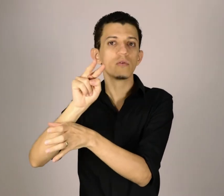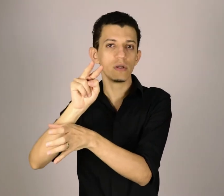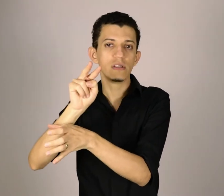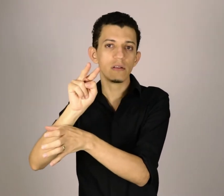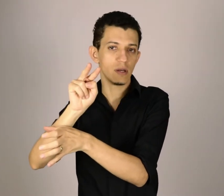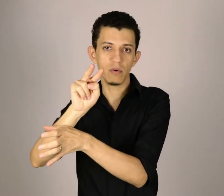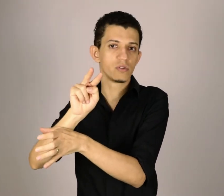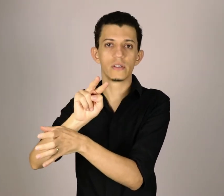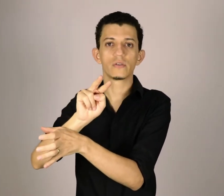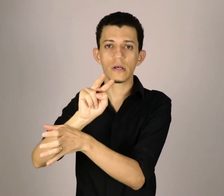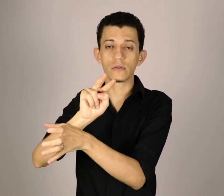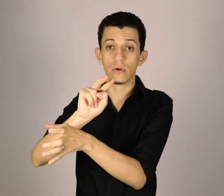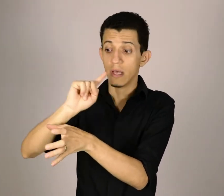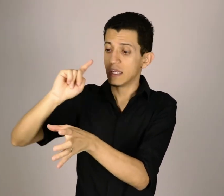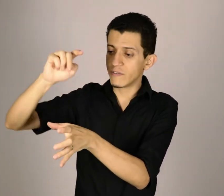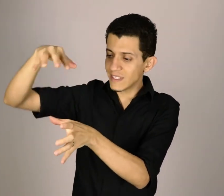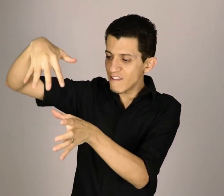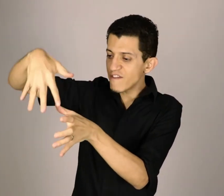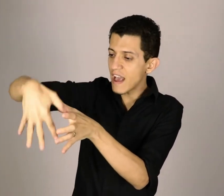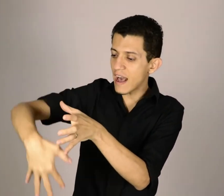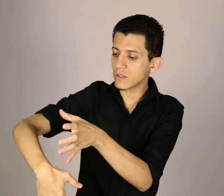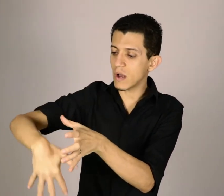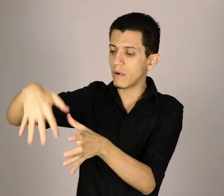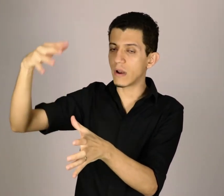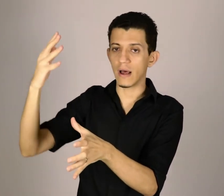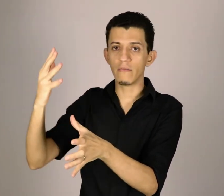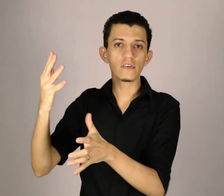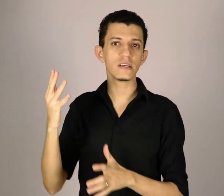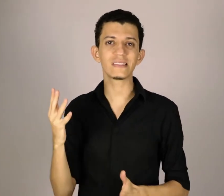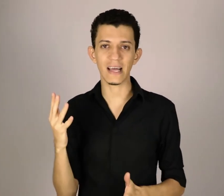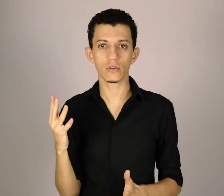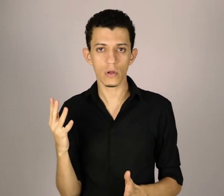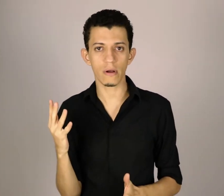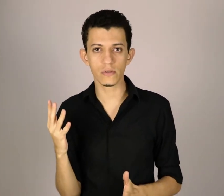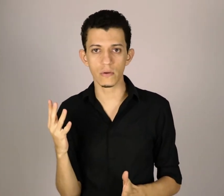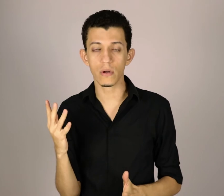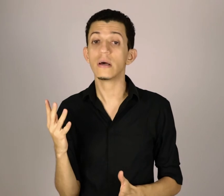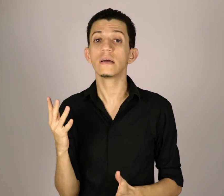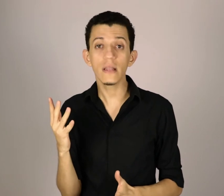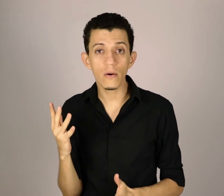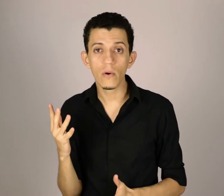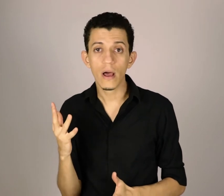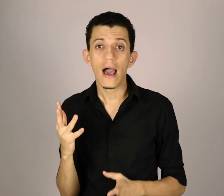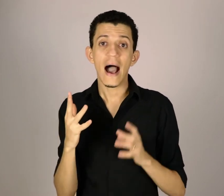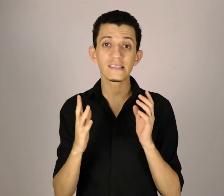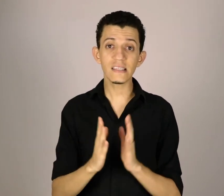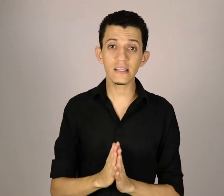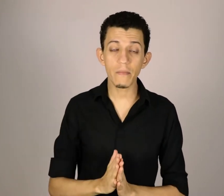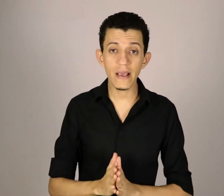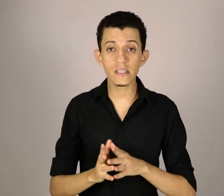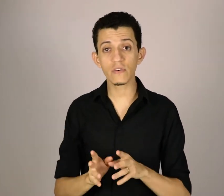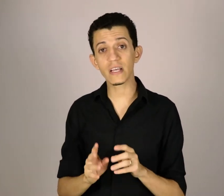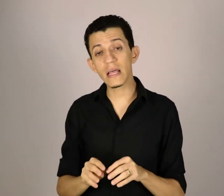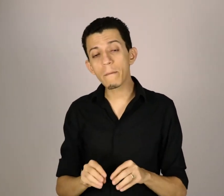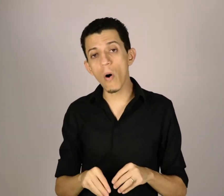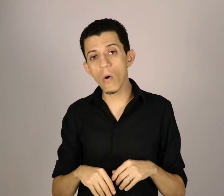dois dedos, a pontinha é só azul. Se você enfiar sua mão lá, você está todo azul? Não. Assim também, se você tem pouco